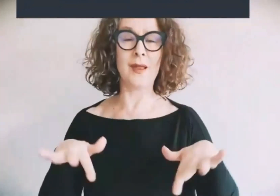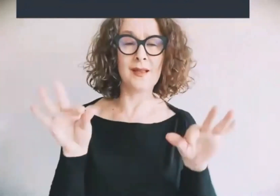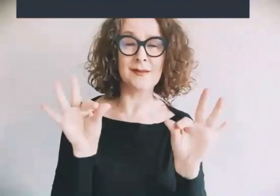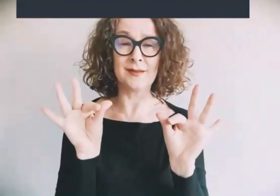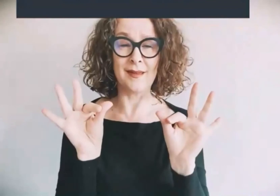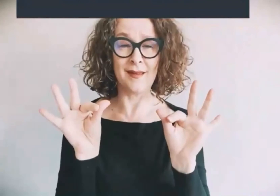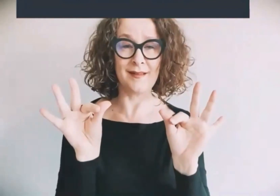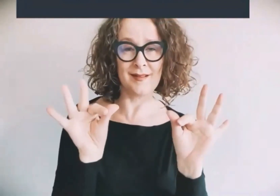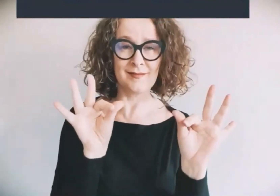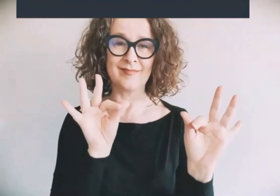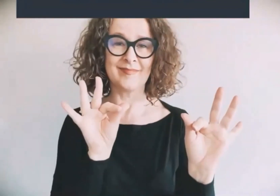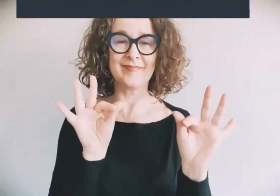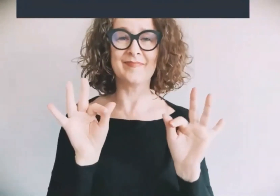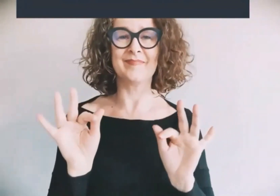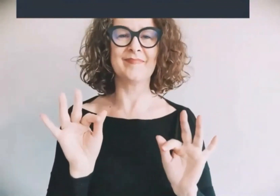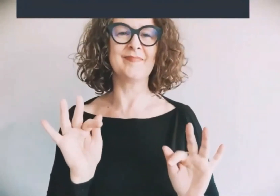bambona di sé